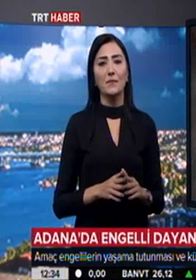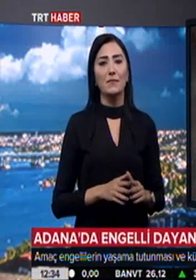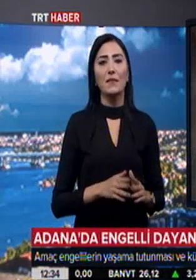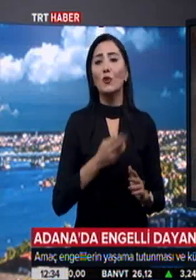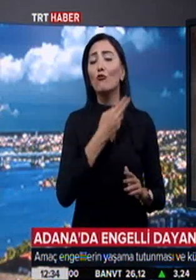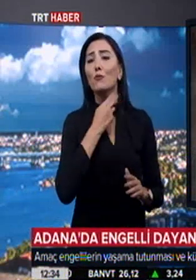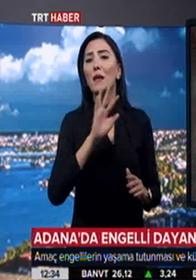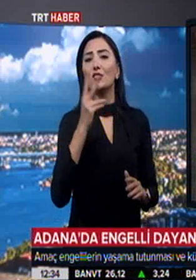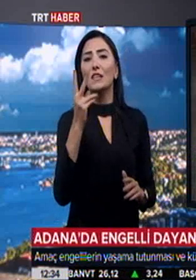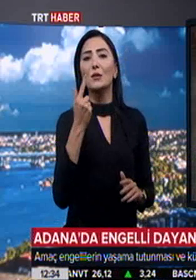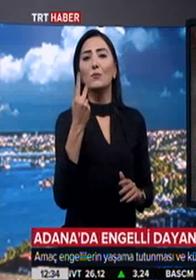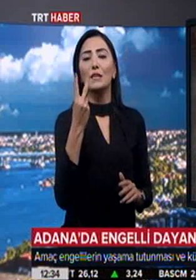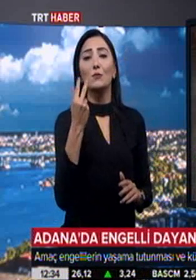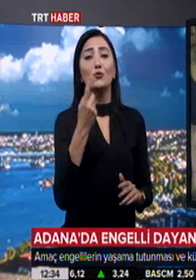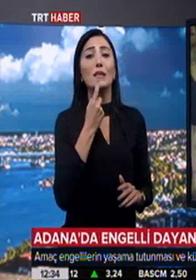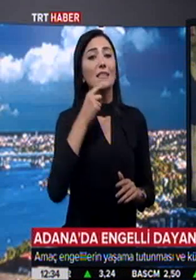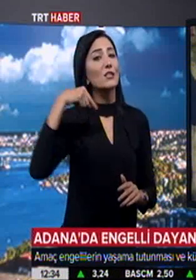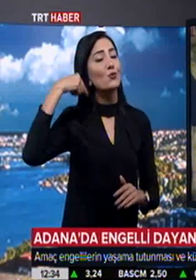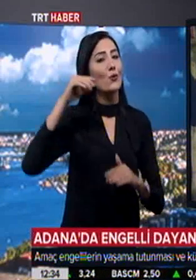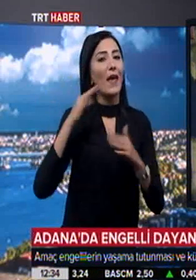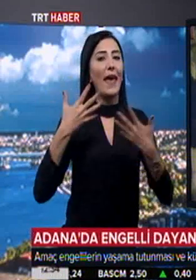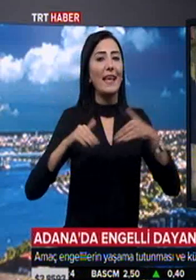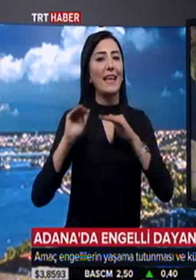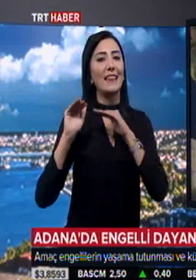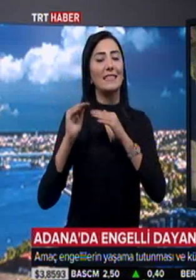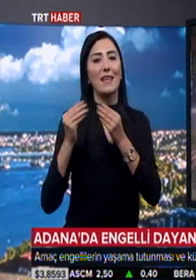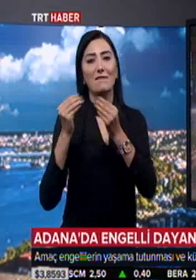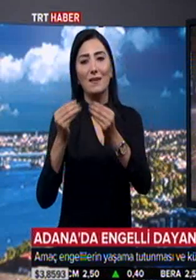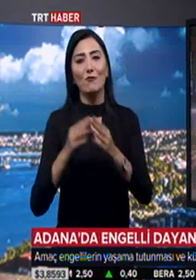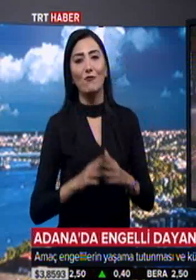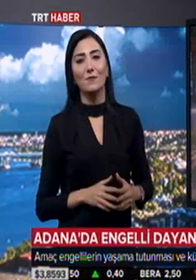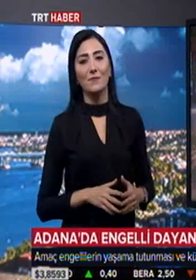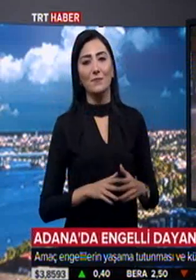Kulüp yaklaşık 2,5 yıldır Suriyeli engellilere destek veriyor.